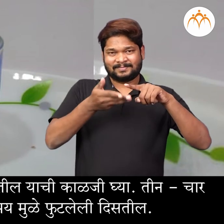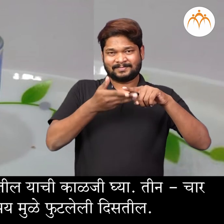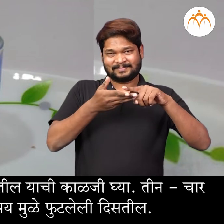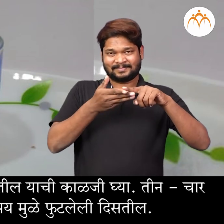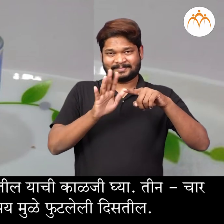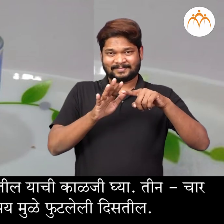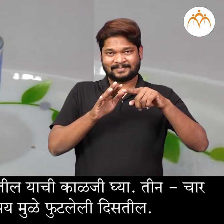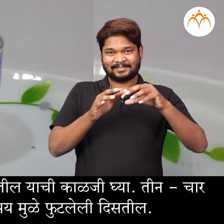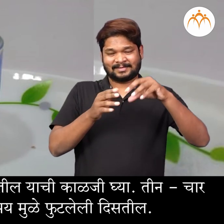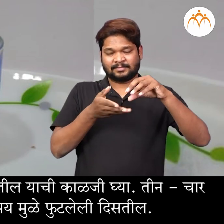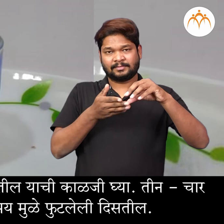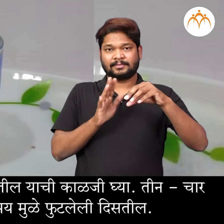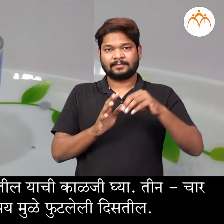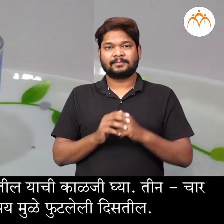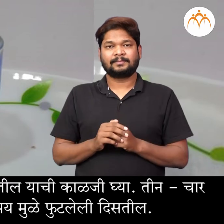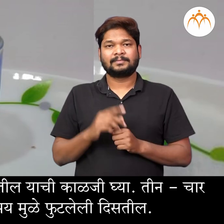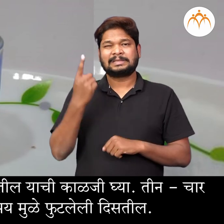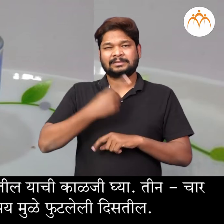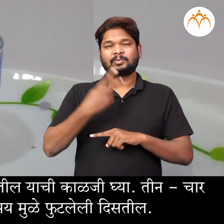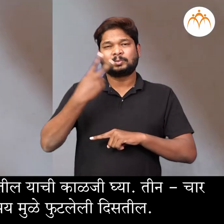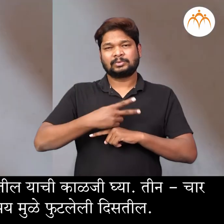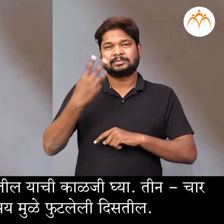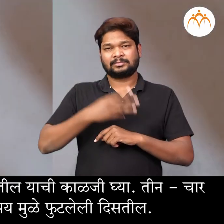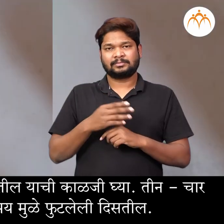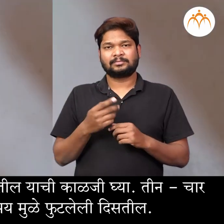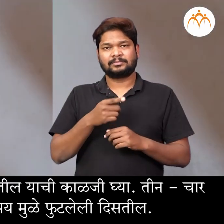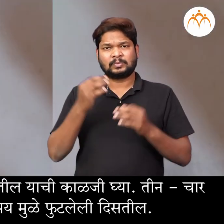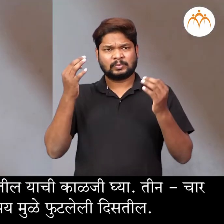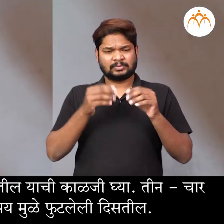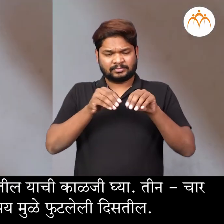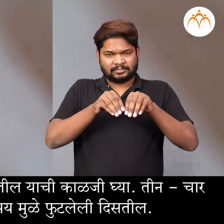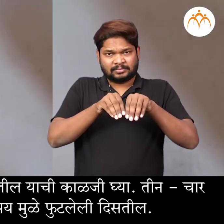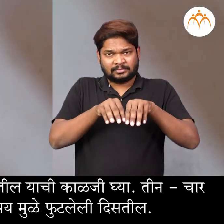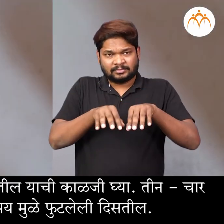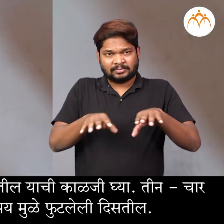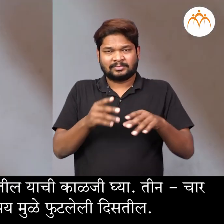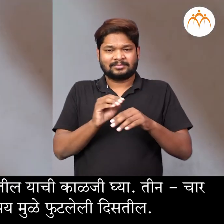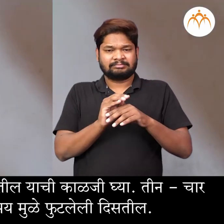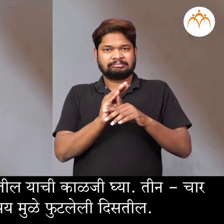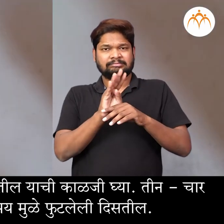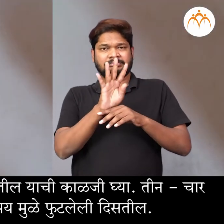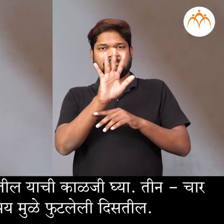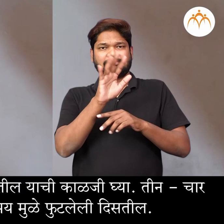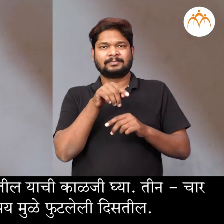मूले पाने ला स्पर्ष करती लियाची काल जी गया तीन चार दिवसा तस ताजी तंतुमाई मूले फुटलेली दिस्तील